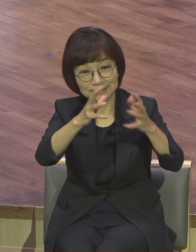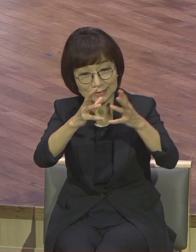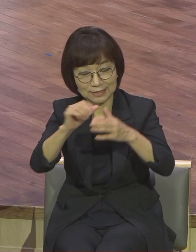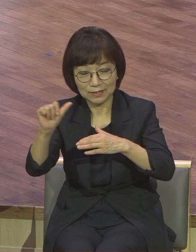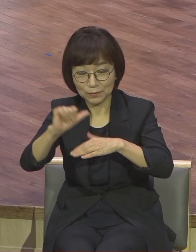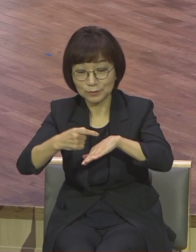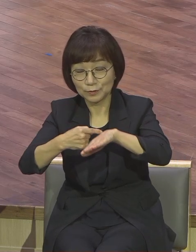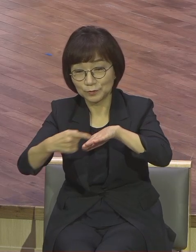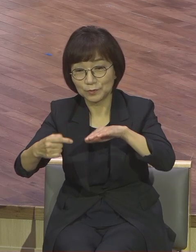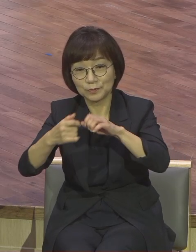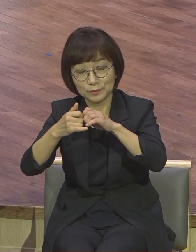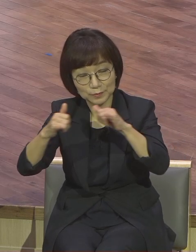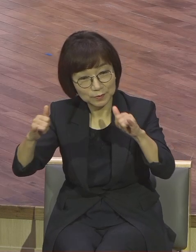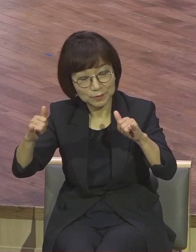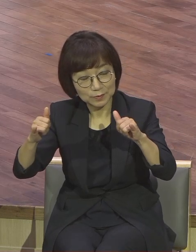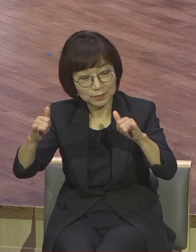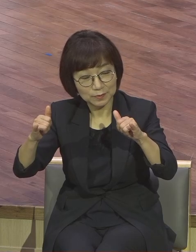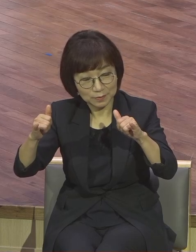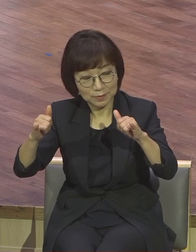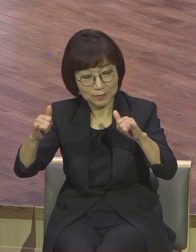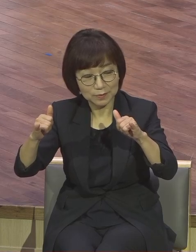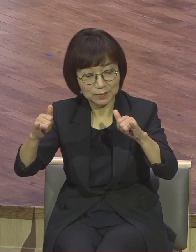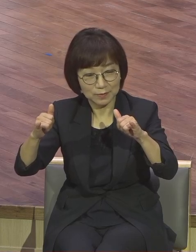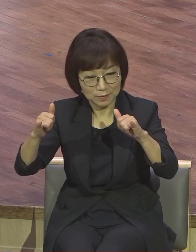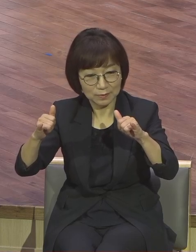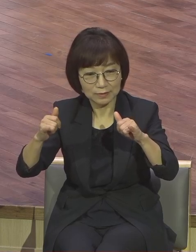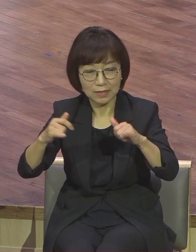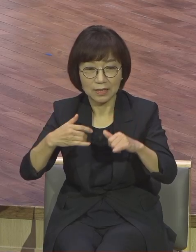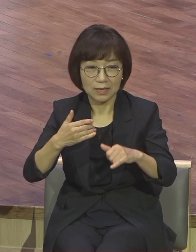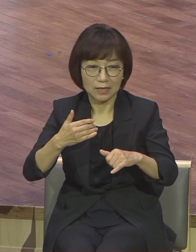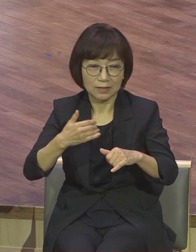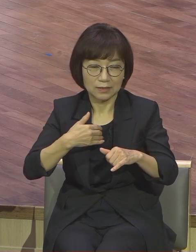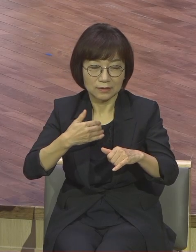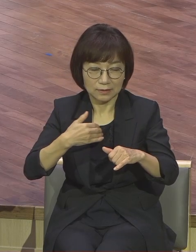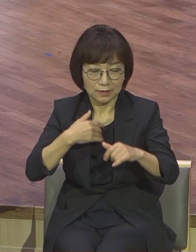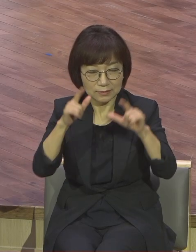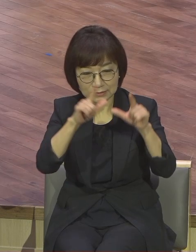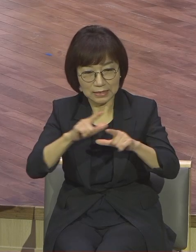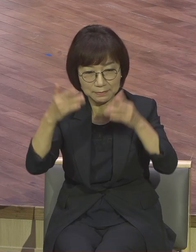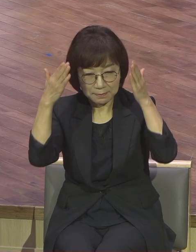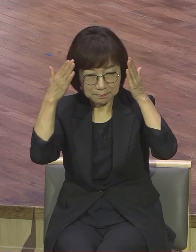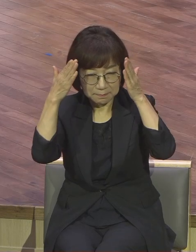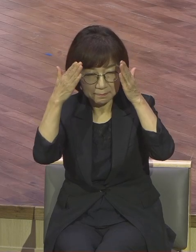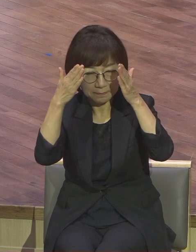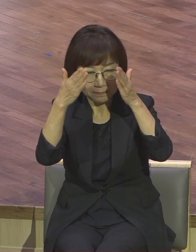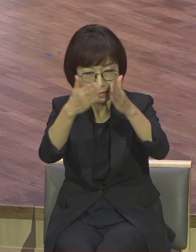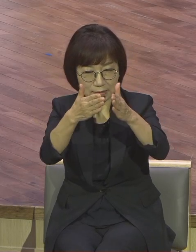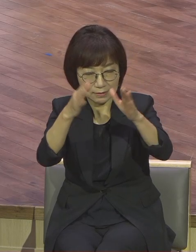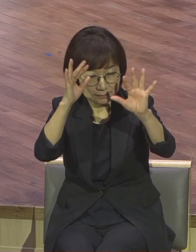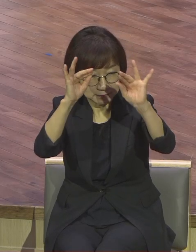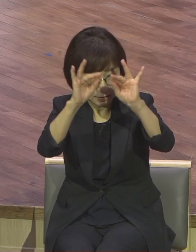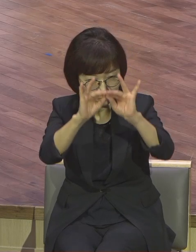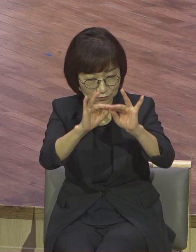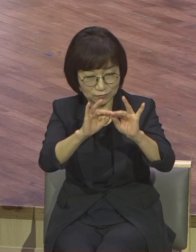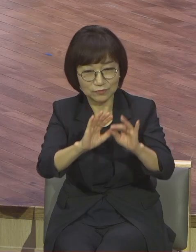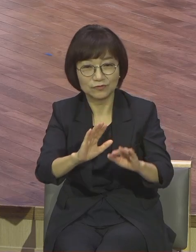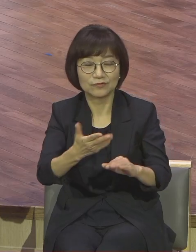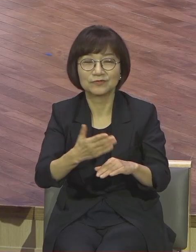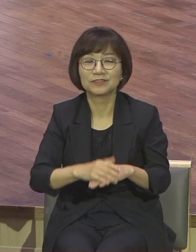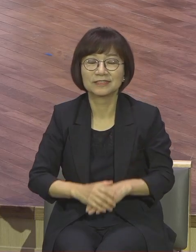포금화에 내 인생의 방향이 착 맞춰집니다 여기에 여러분 모든